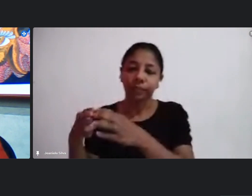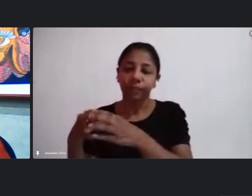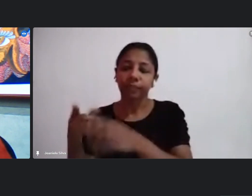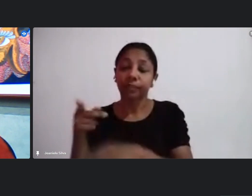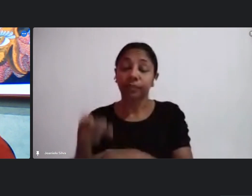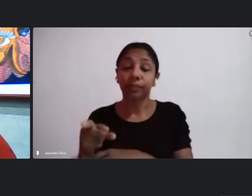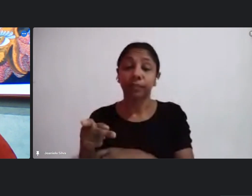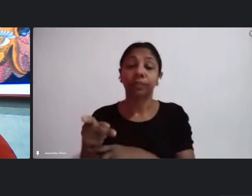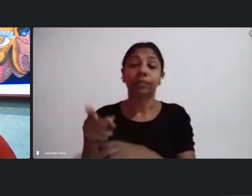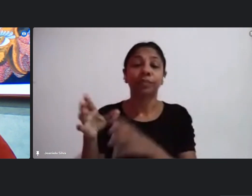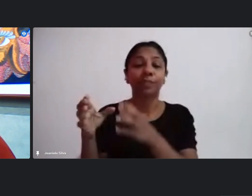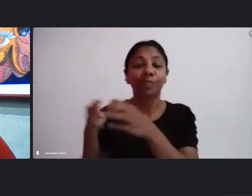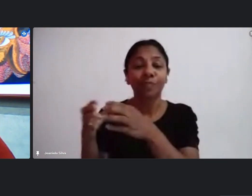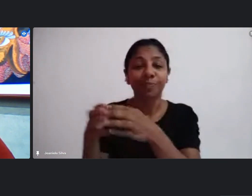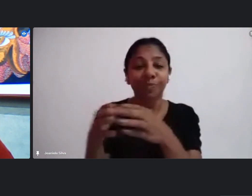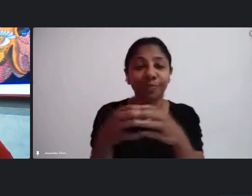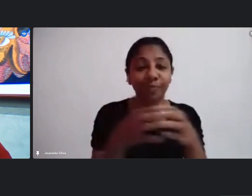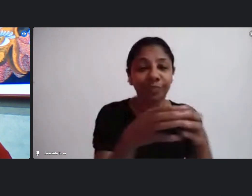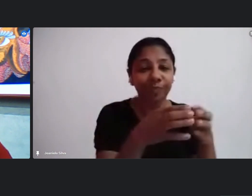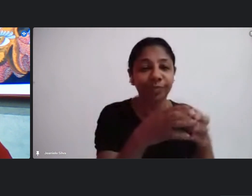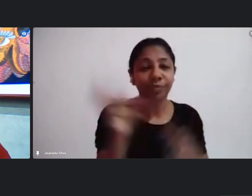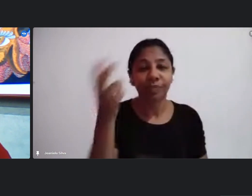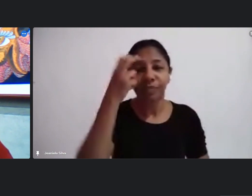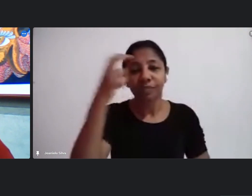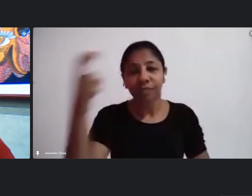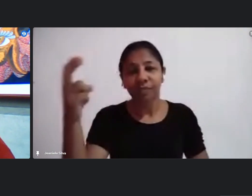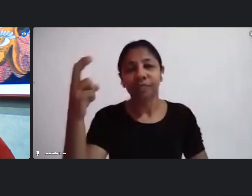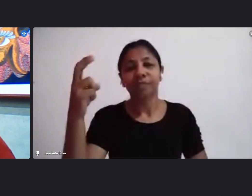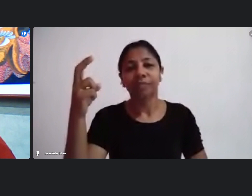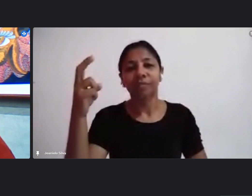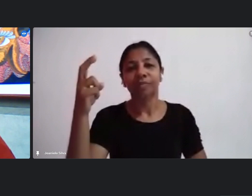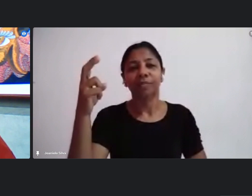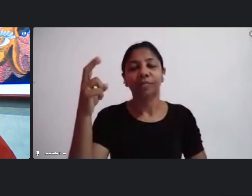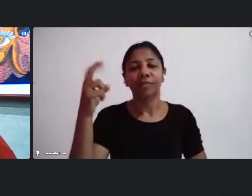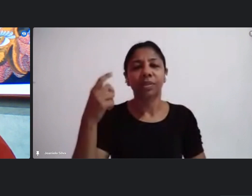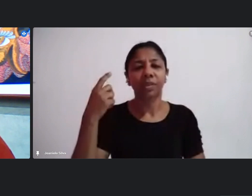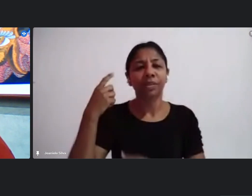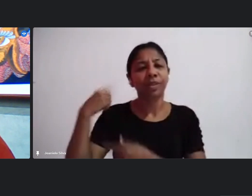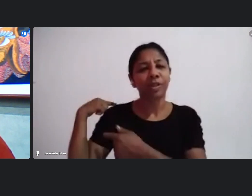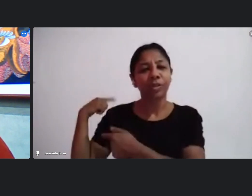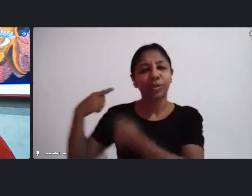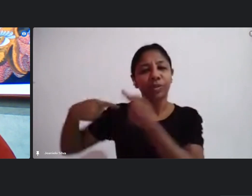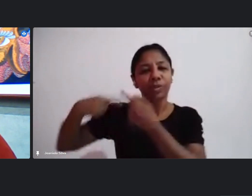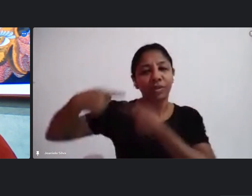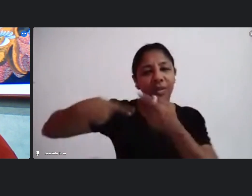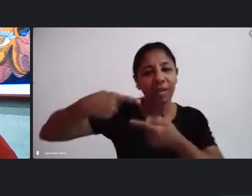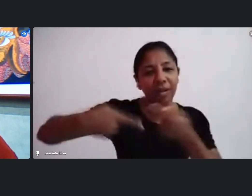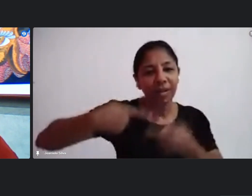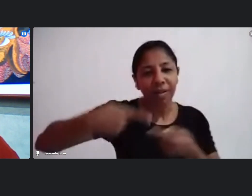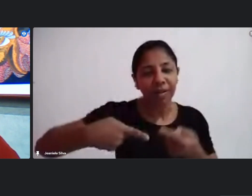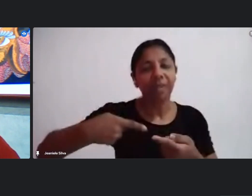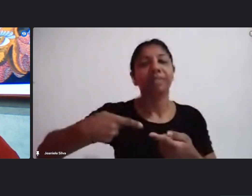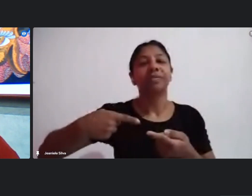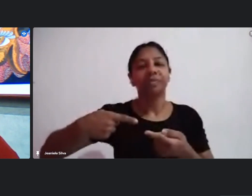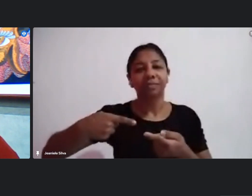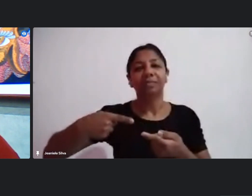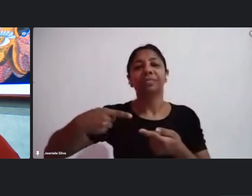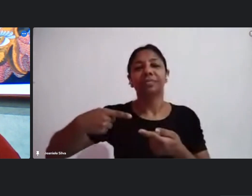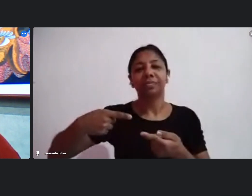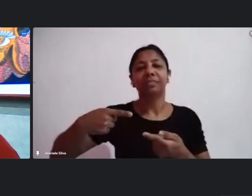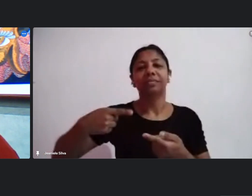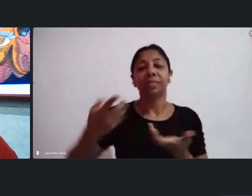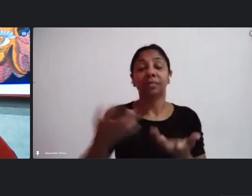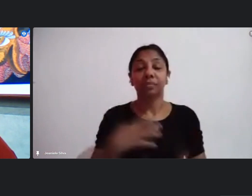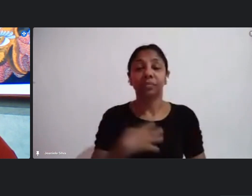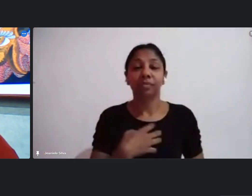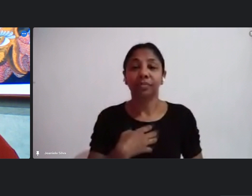pequenos grupos as expressões estruturais na raiz as expressões estruturais da nossa tradição da nossa ancestralidade expressos dessa forma